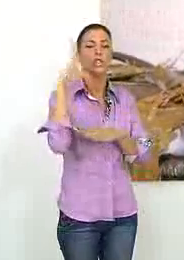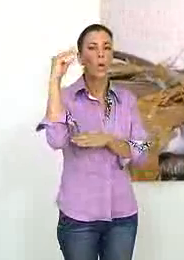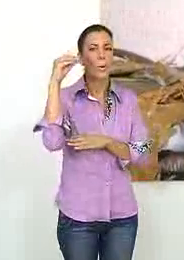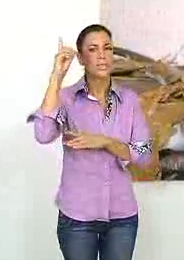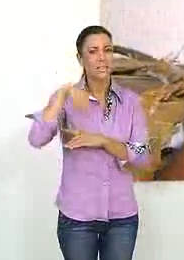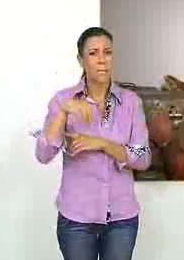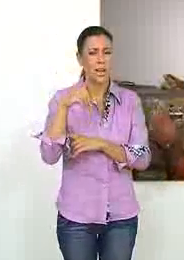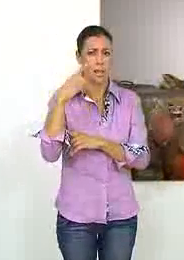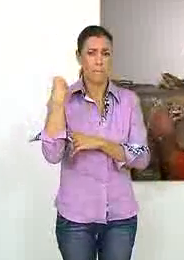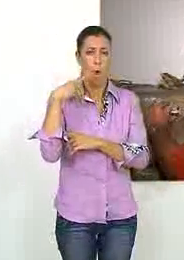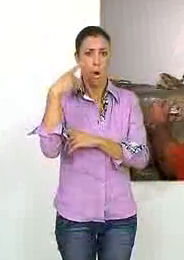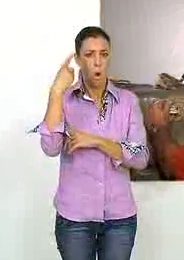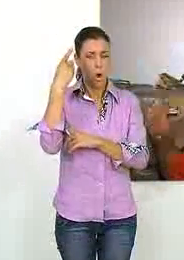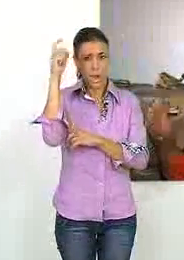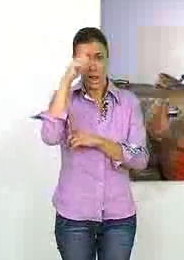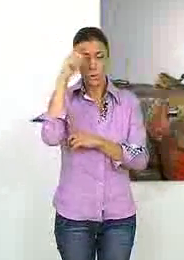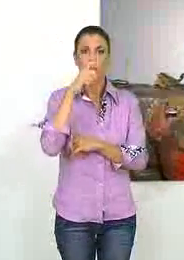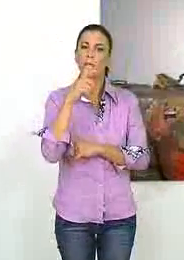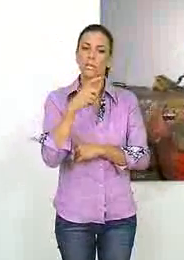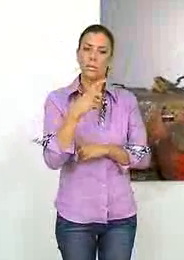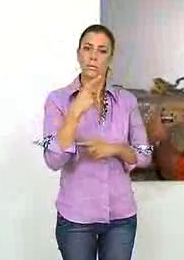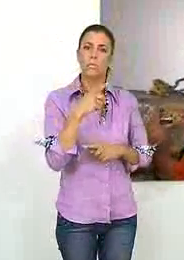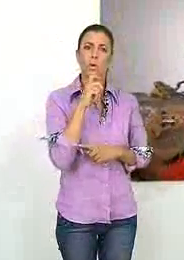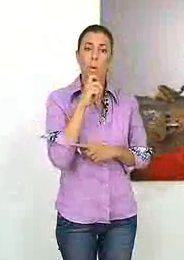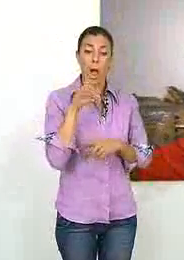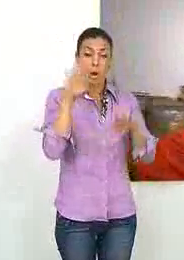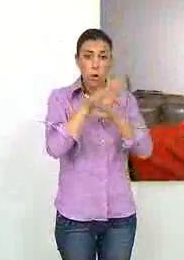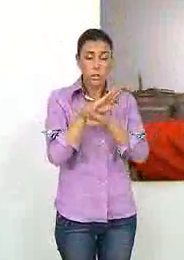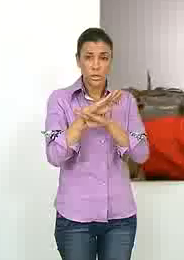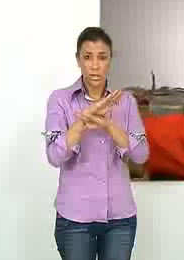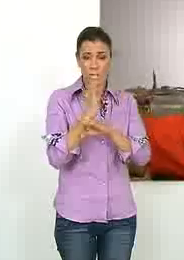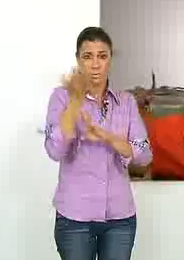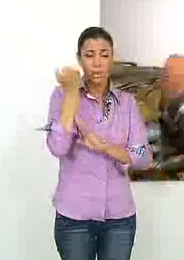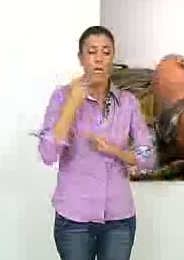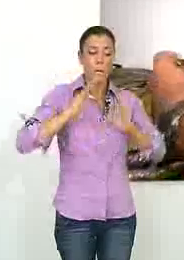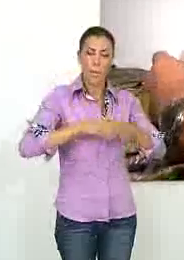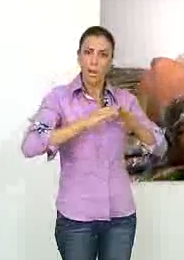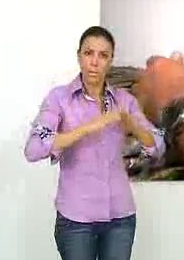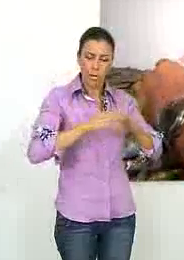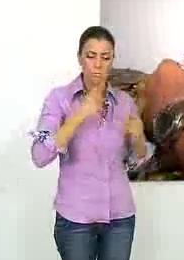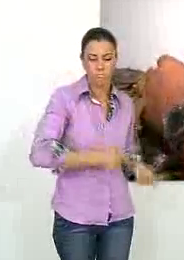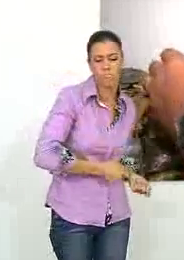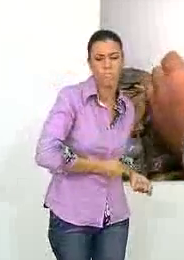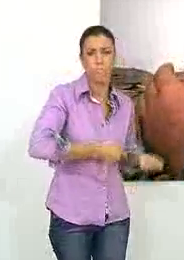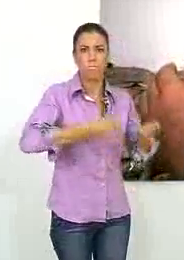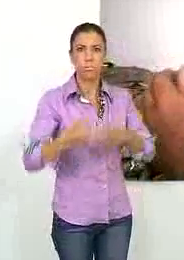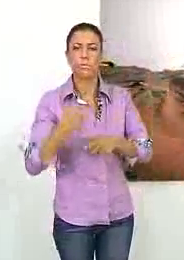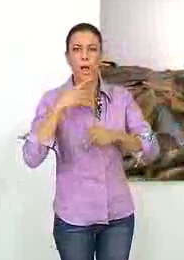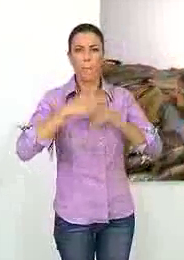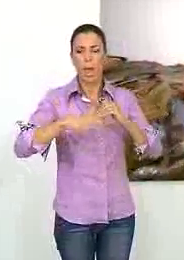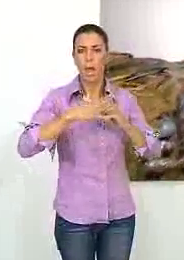Torrenova y Calahonda. La droga había sido arrojada al mar la noche anterior por los tripulantes de una embarcación